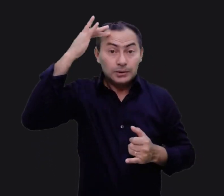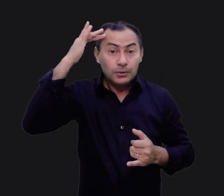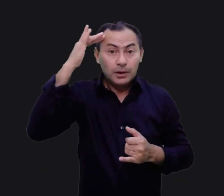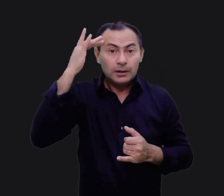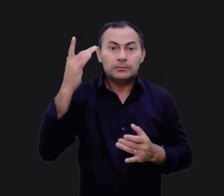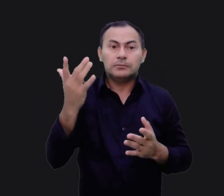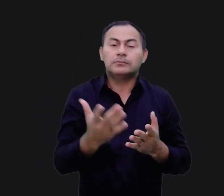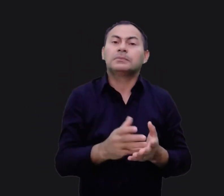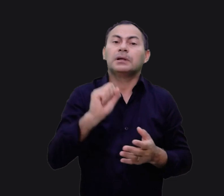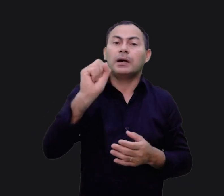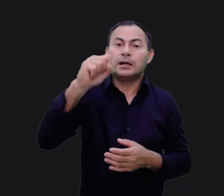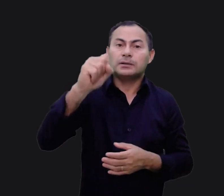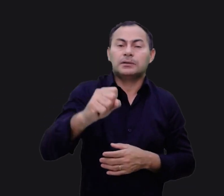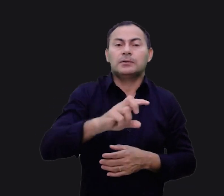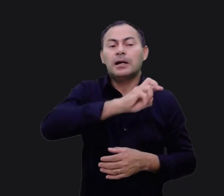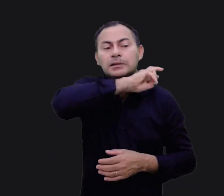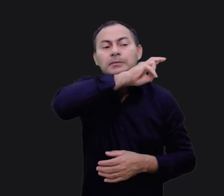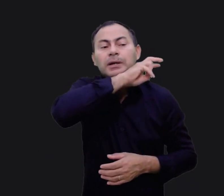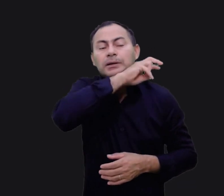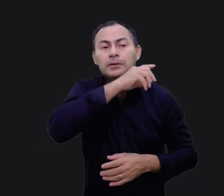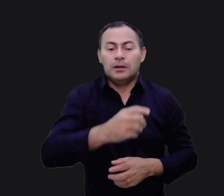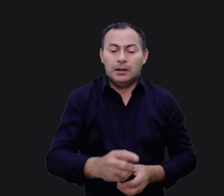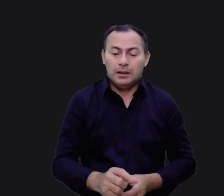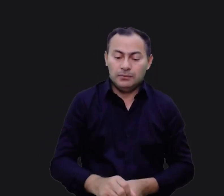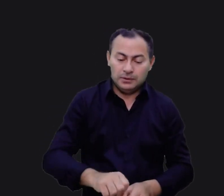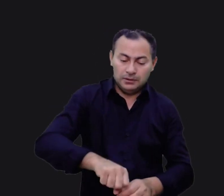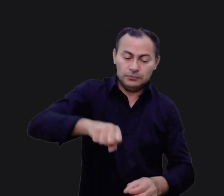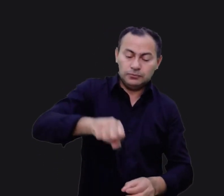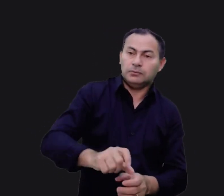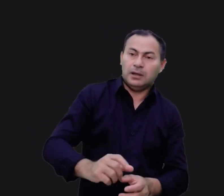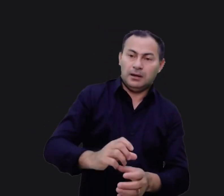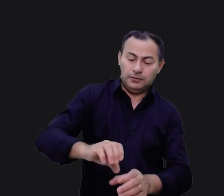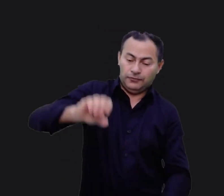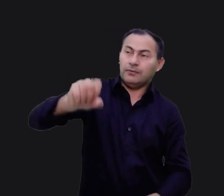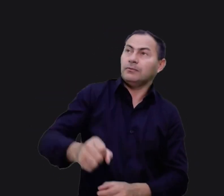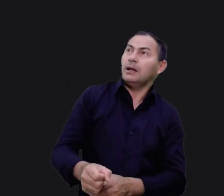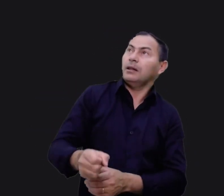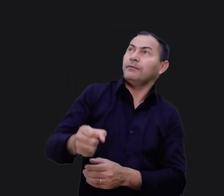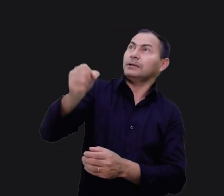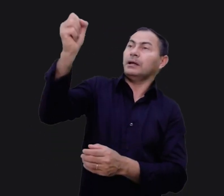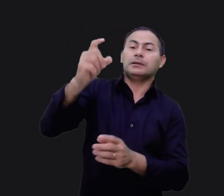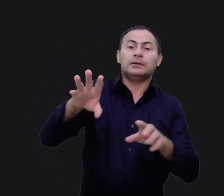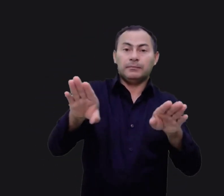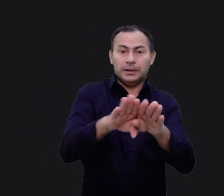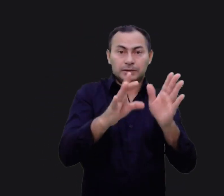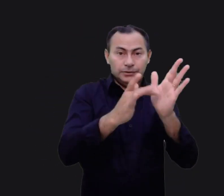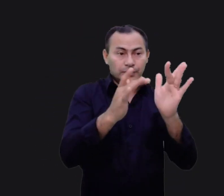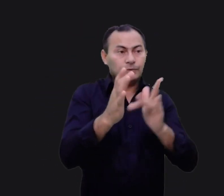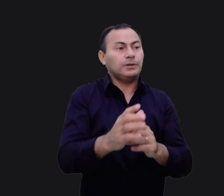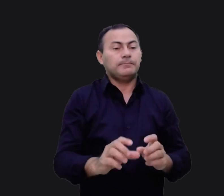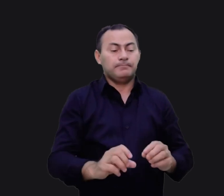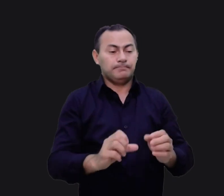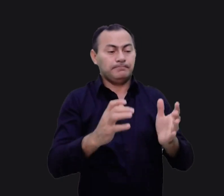homens. E assim como a serpente foi levantada, Jesus também foi levantado na cruz.